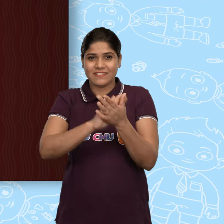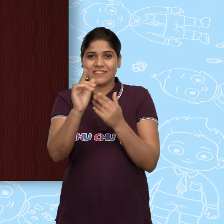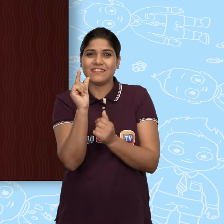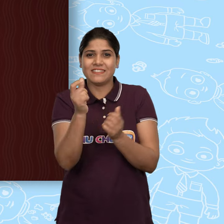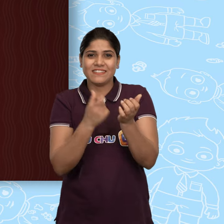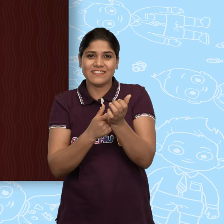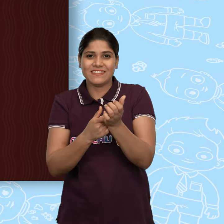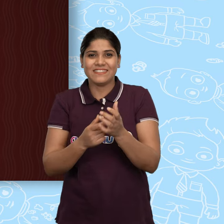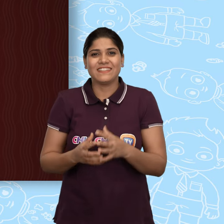गुर